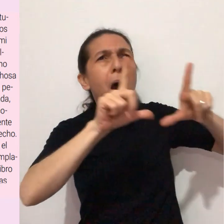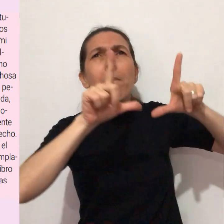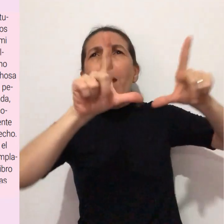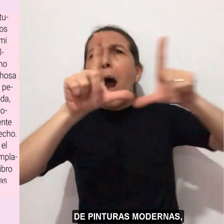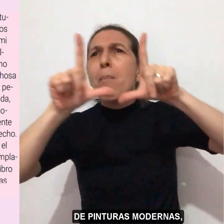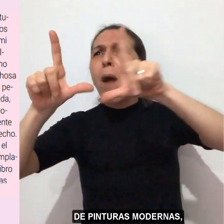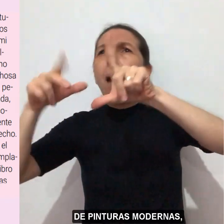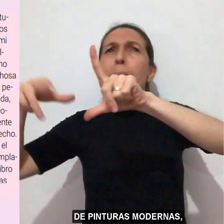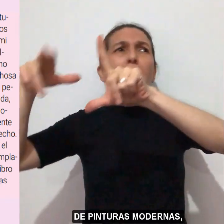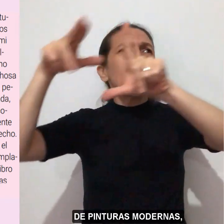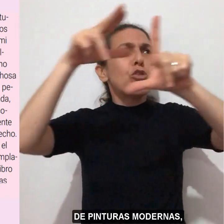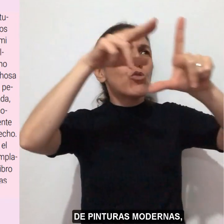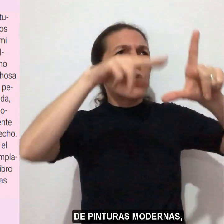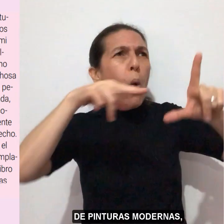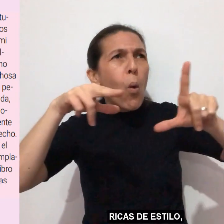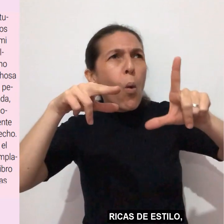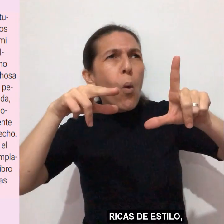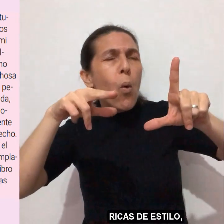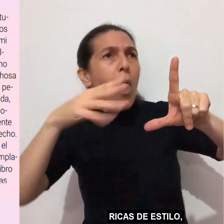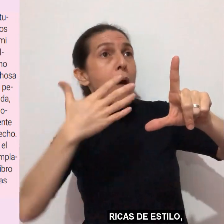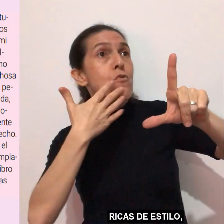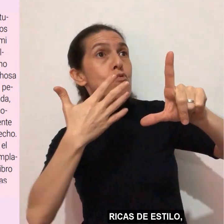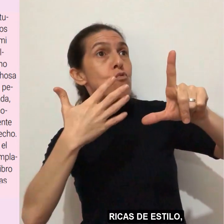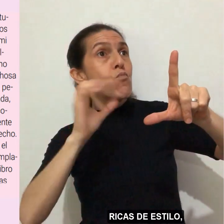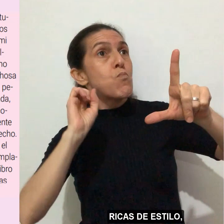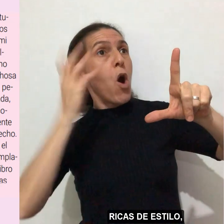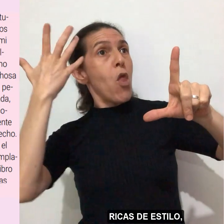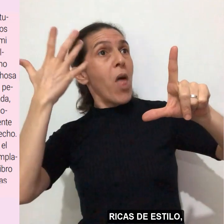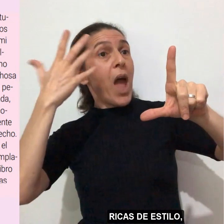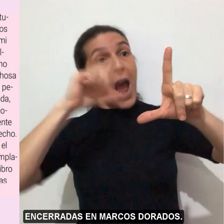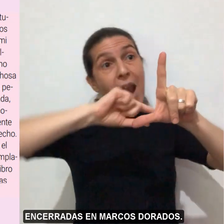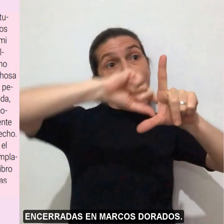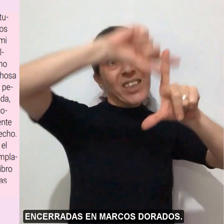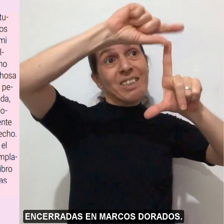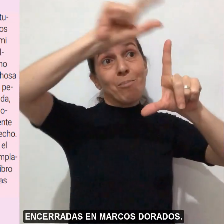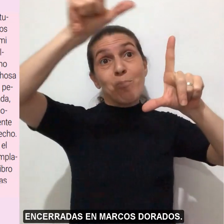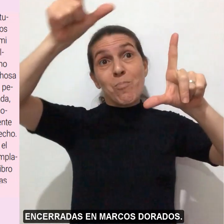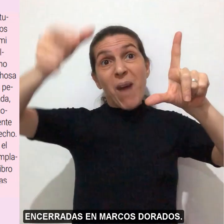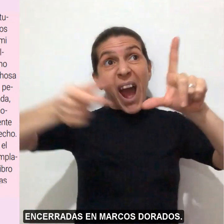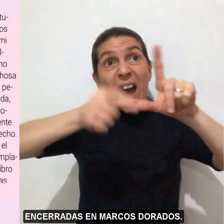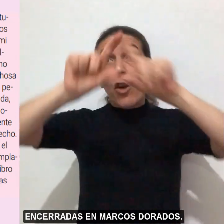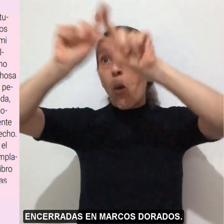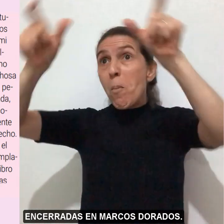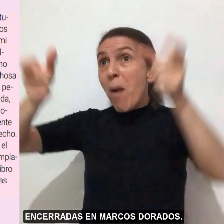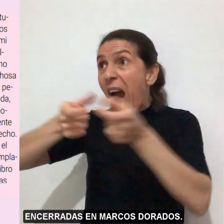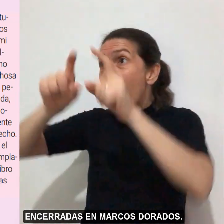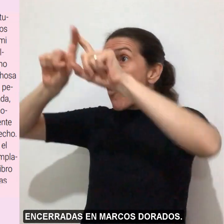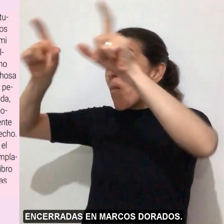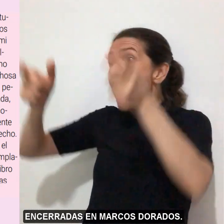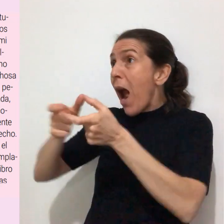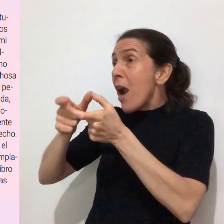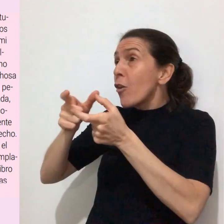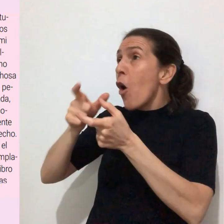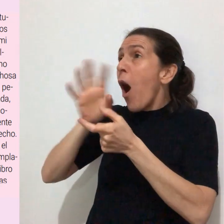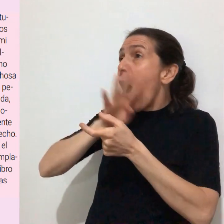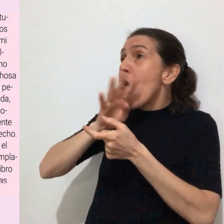de pinturas modernas, ricas de estilo, encerradas en marcos dorados.